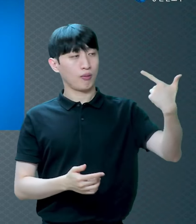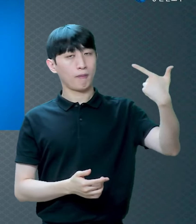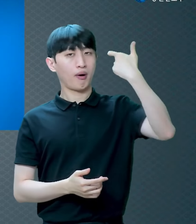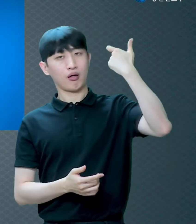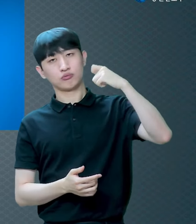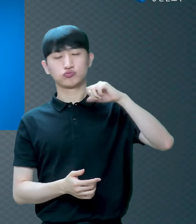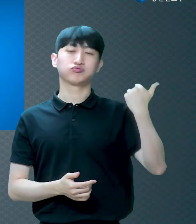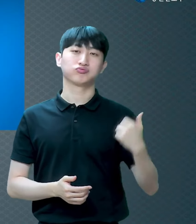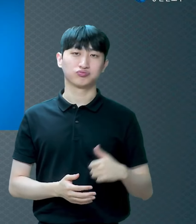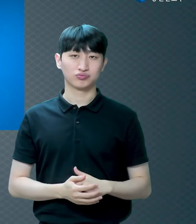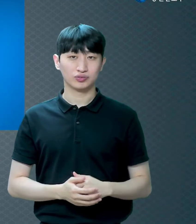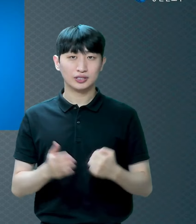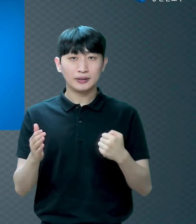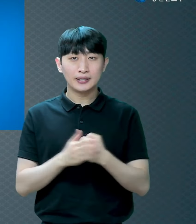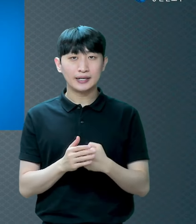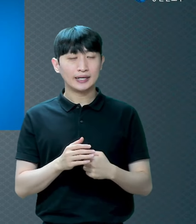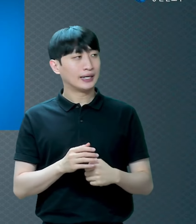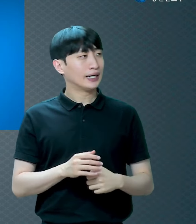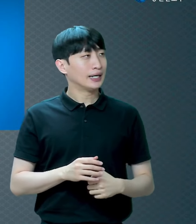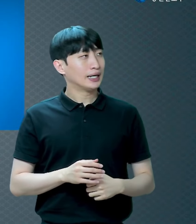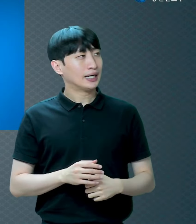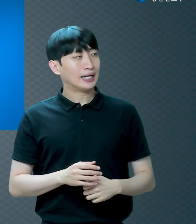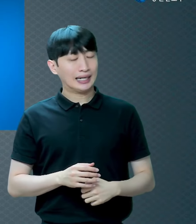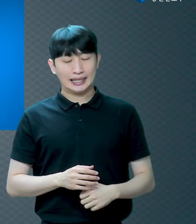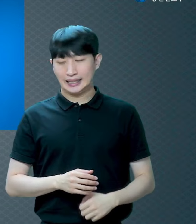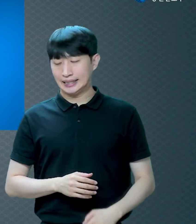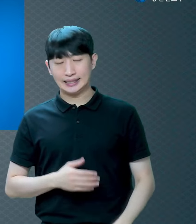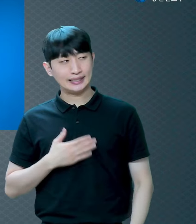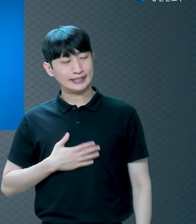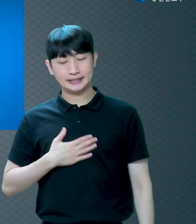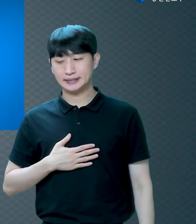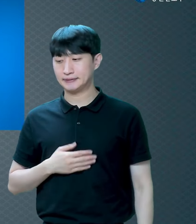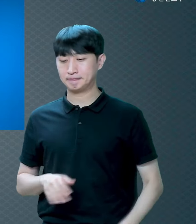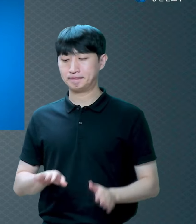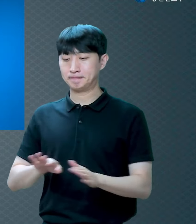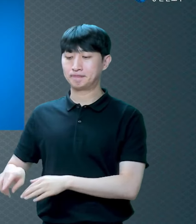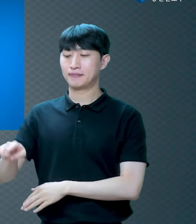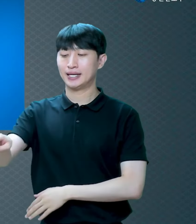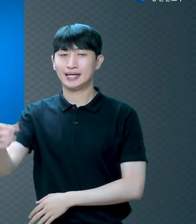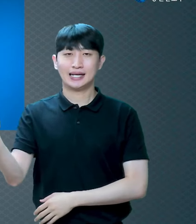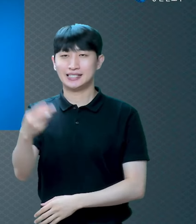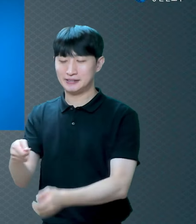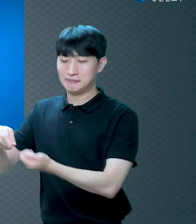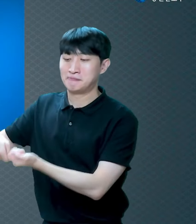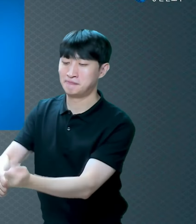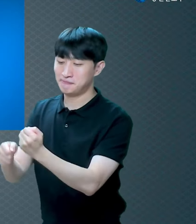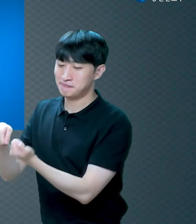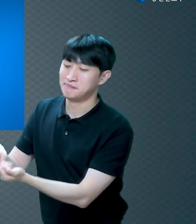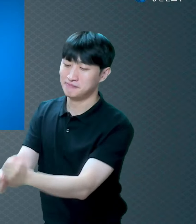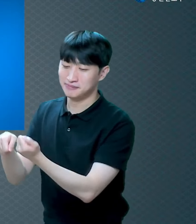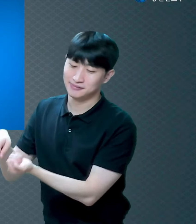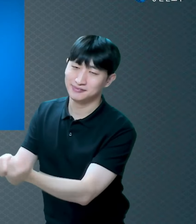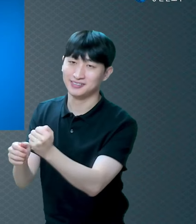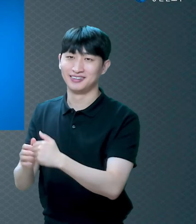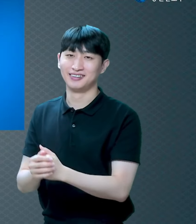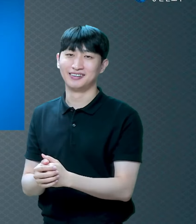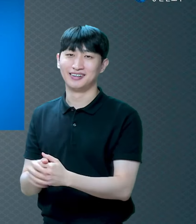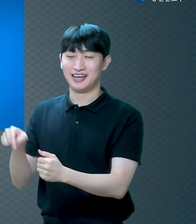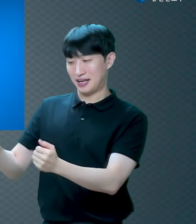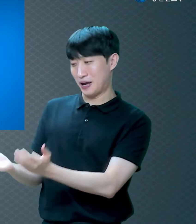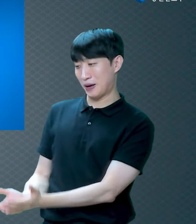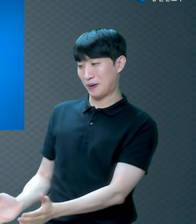대항할 수도 없으니까 투덜투덜해가지고 저쪽 가서 땅을 팠다는 거예요 그리고 아버님이 팠던 그